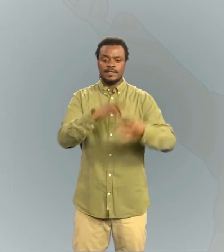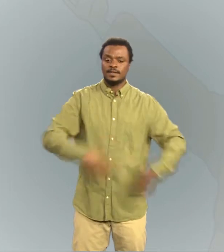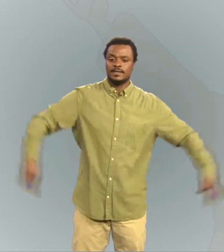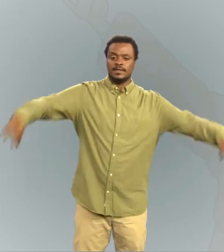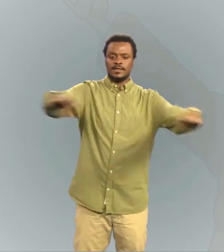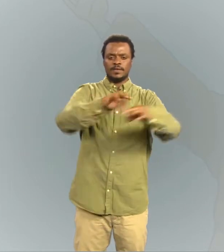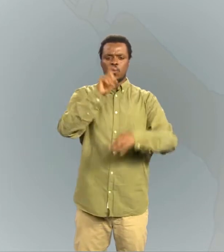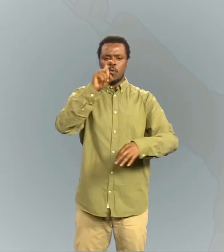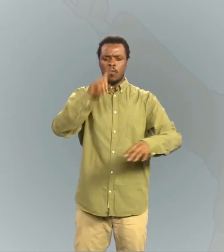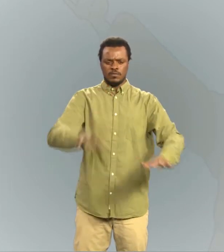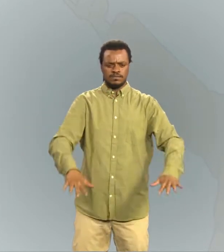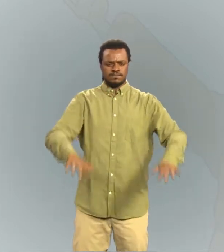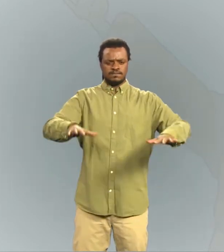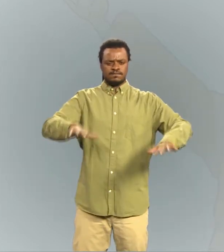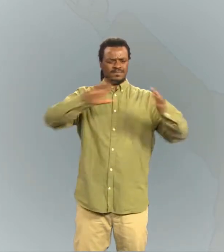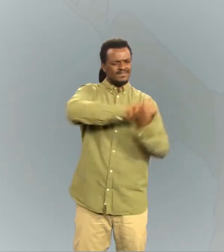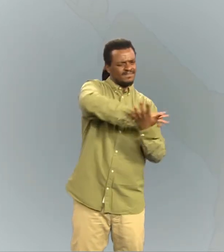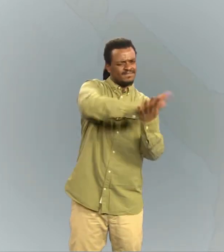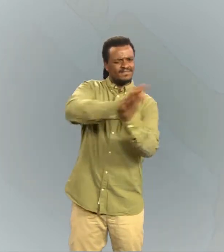inondation ne détruira plus jamais la vie sur la terre.